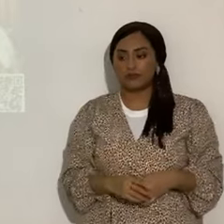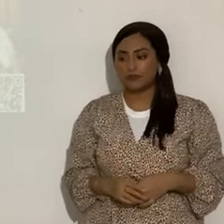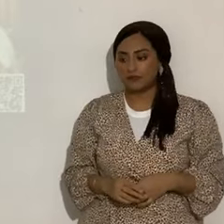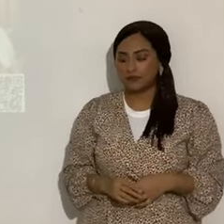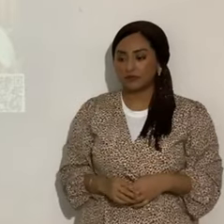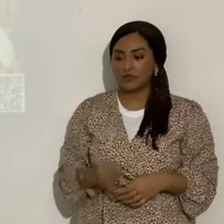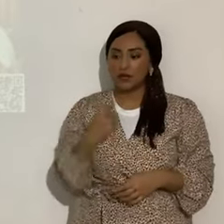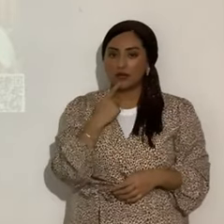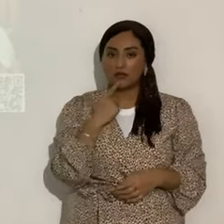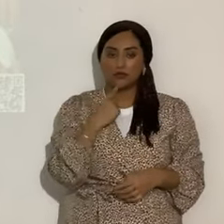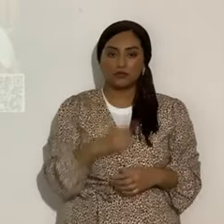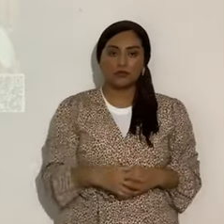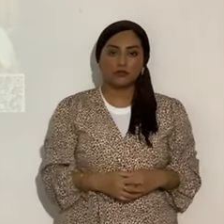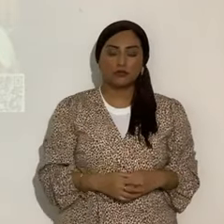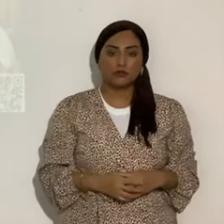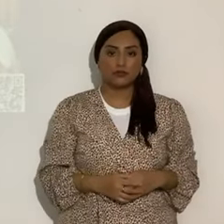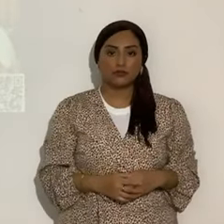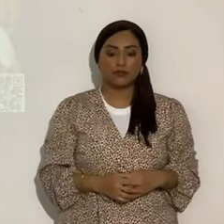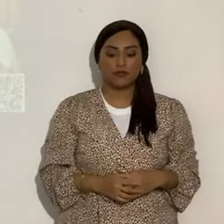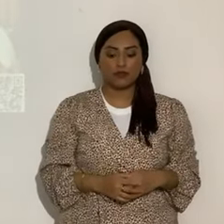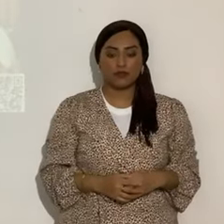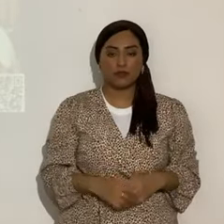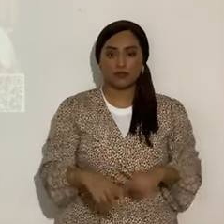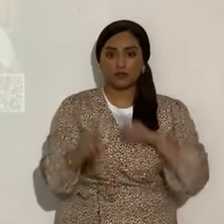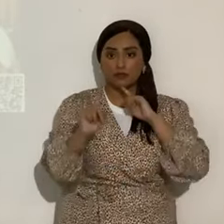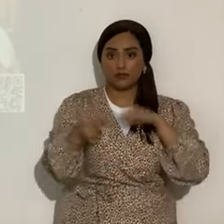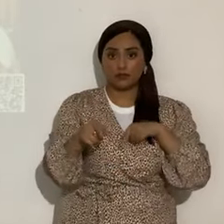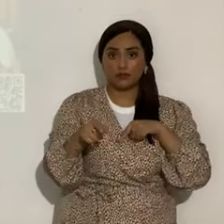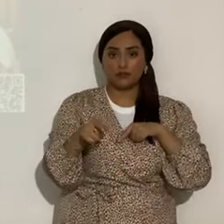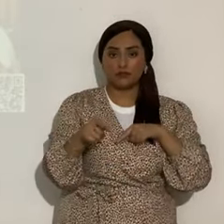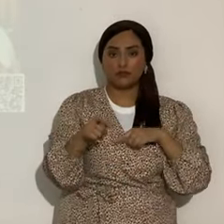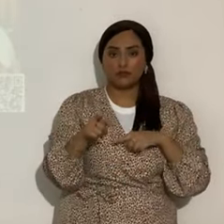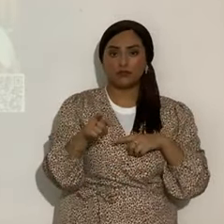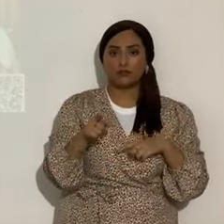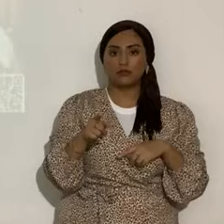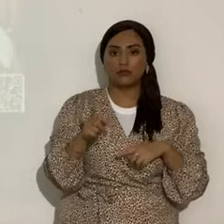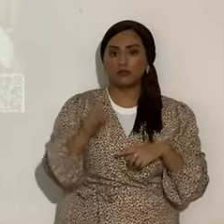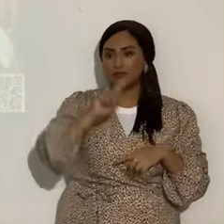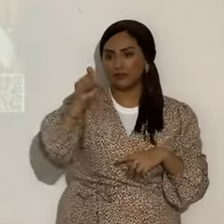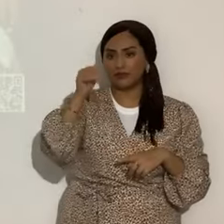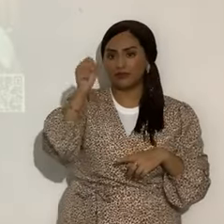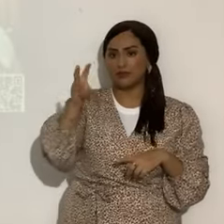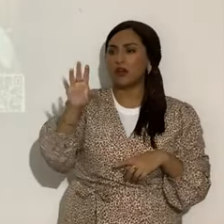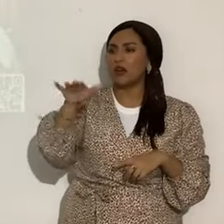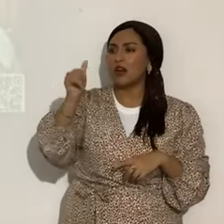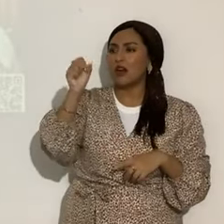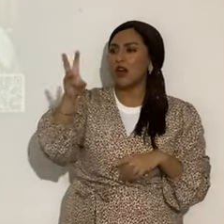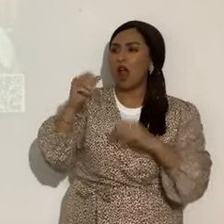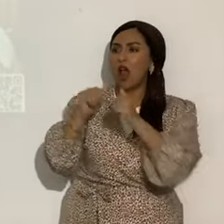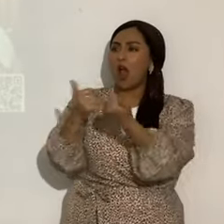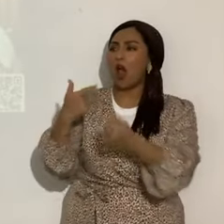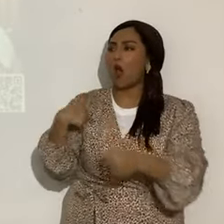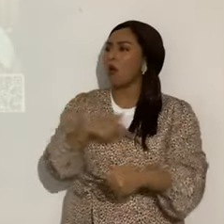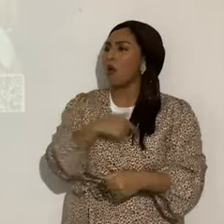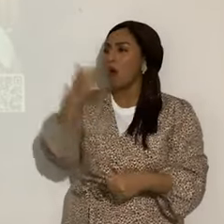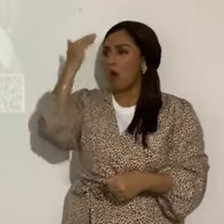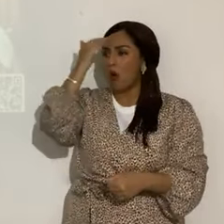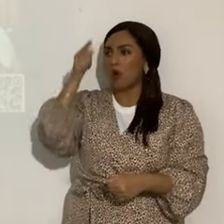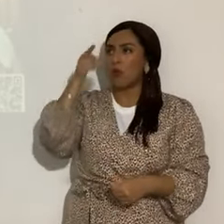Dice aquí, respondiendo él, o sea, le estaban preguntando, ¿qué señales habrá de tu venida? ¿Veis todo esto? De cierto,